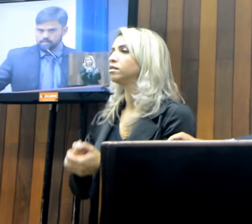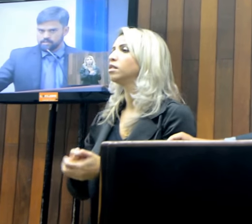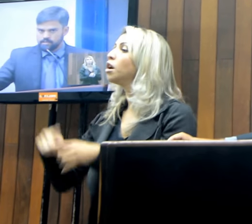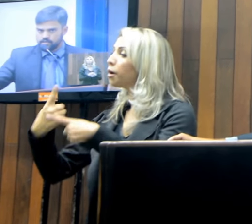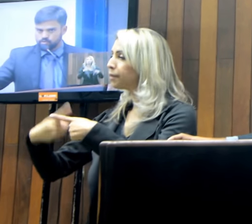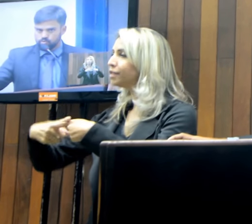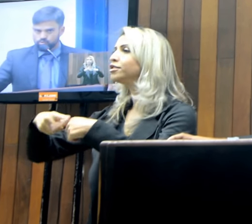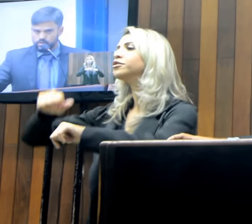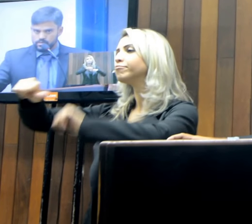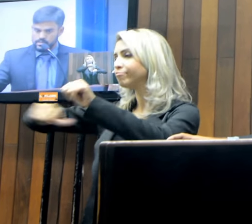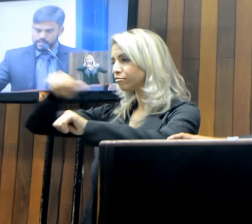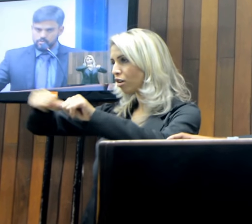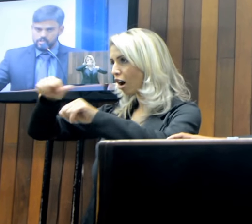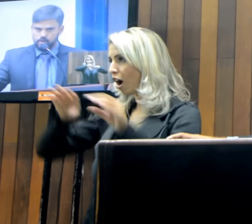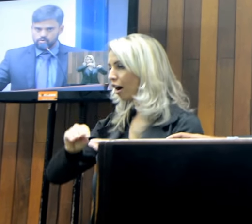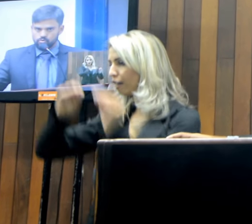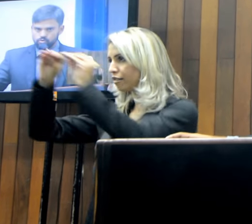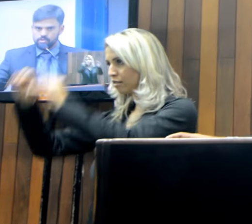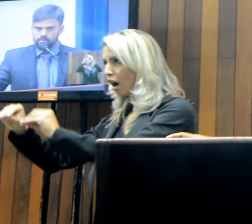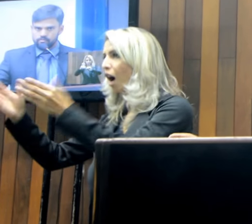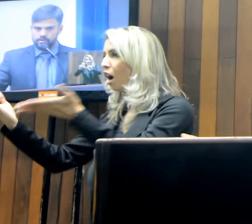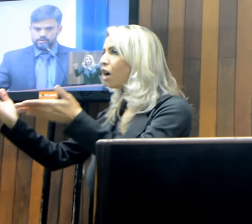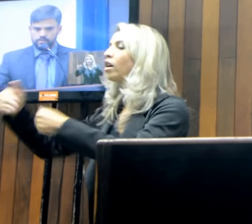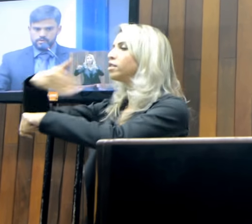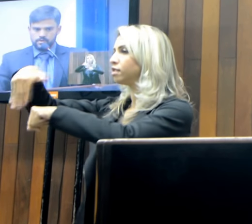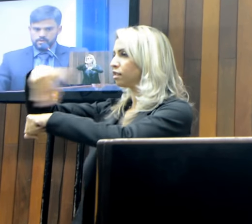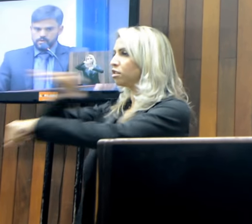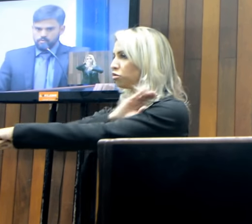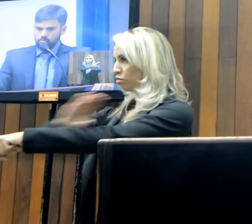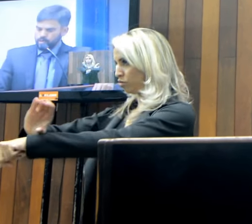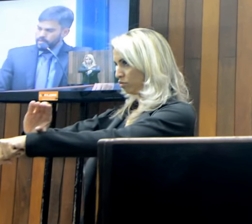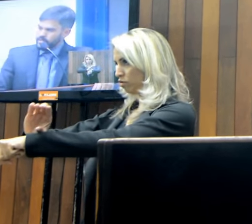parte da Secretaria de Cultura, do Secretaria Municipal de Cultura de Cabo Frio.